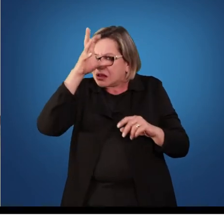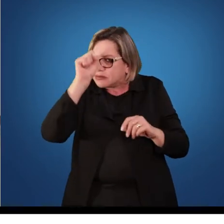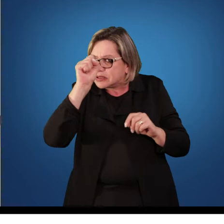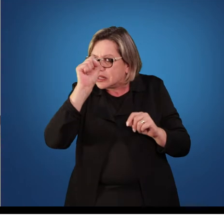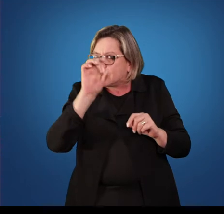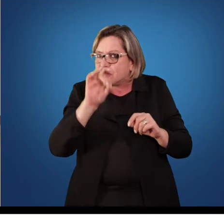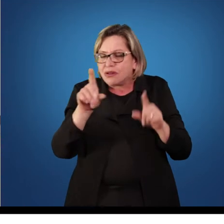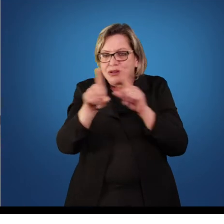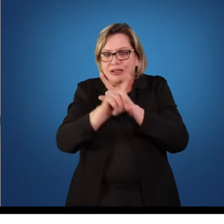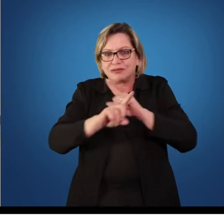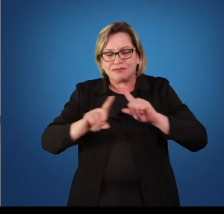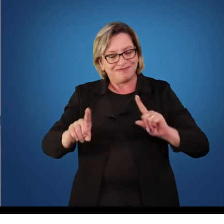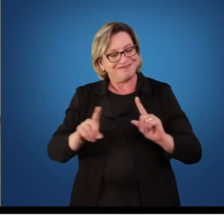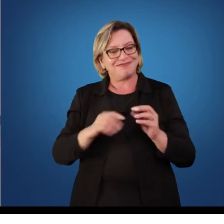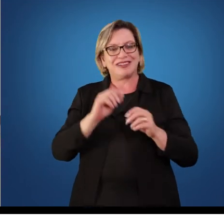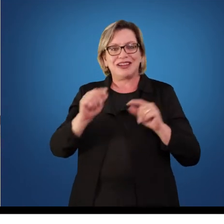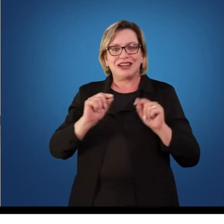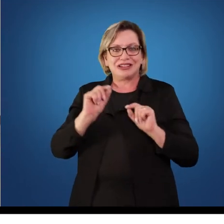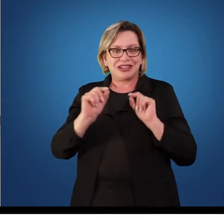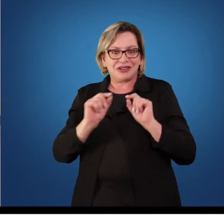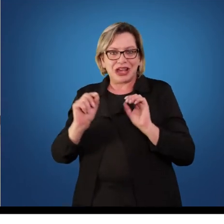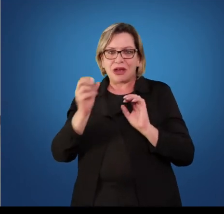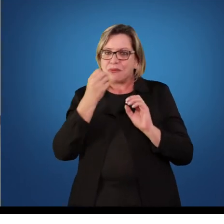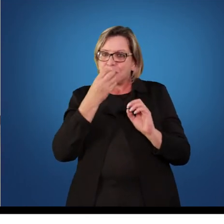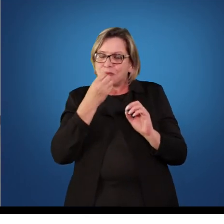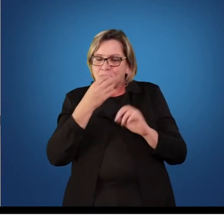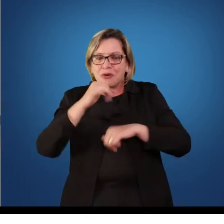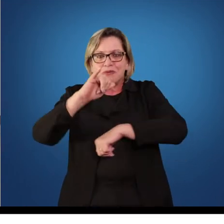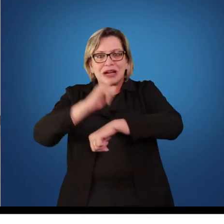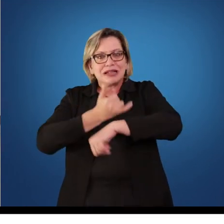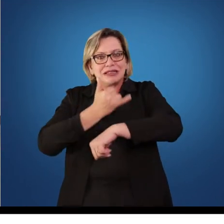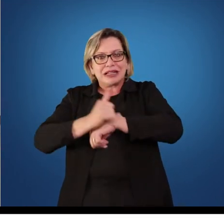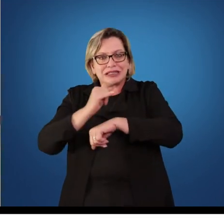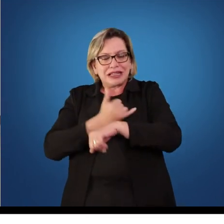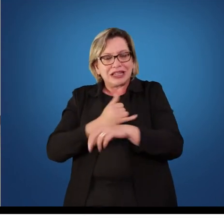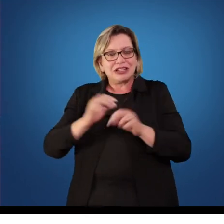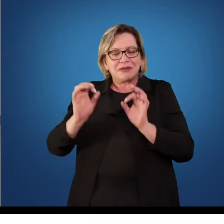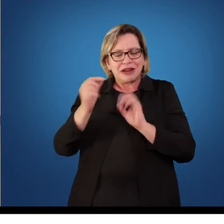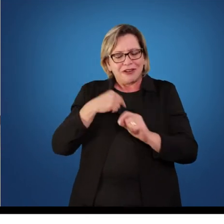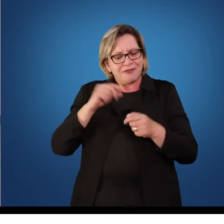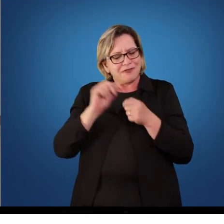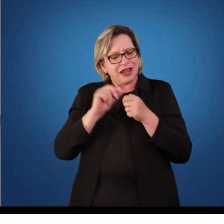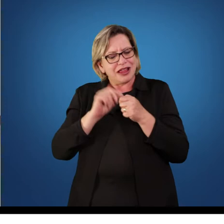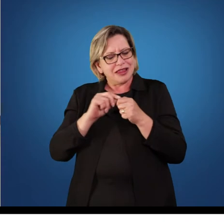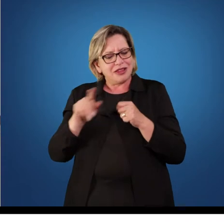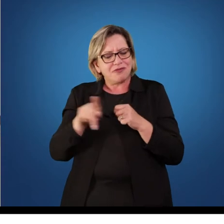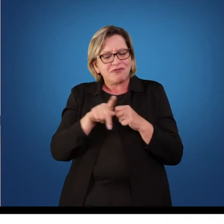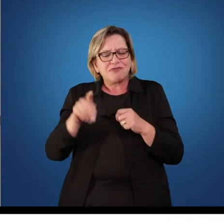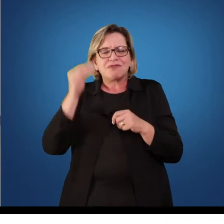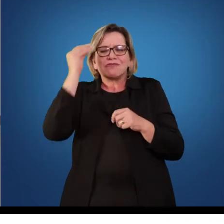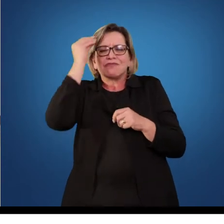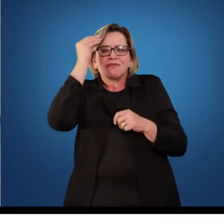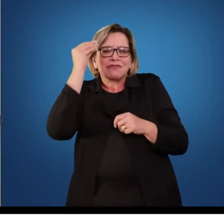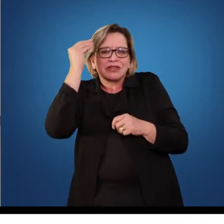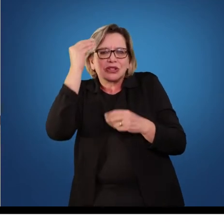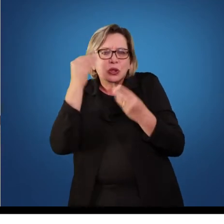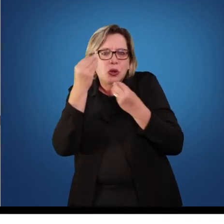aprenderam. Ela é uma ótima ferramenta para proporcionar uma reflexão para os professores sobre suas práticas de